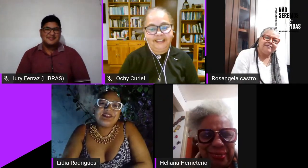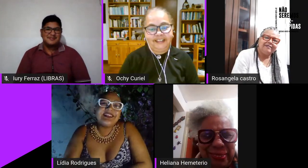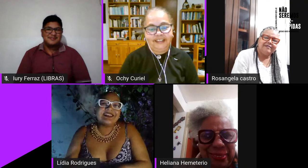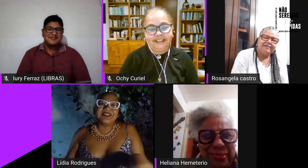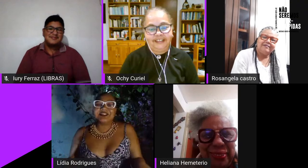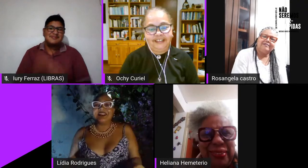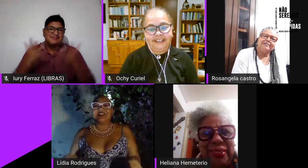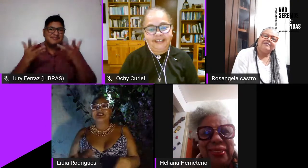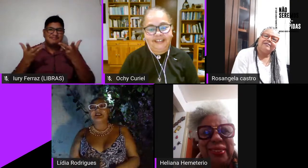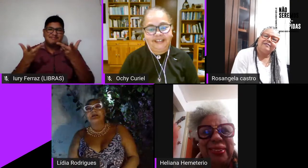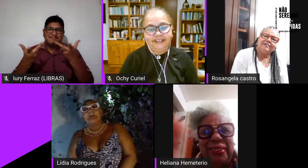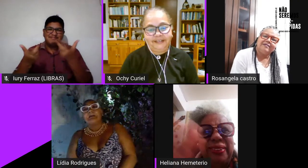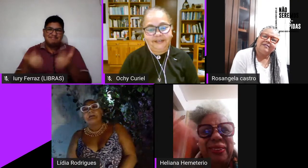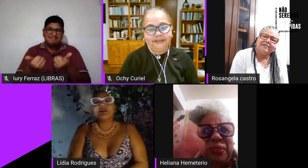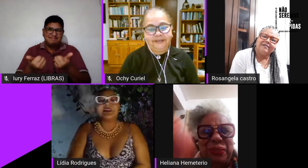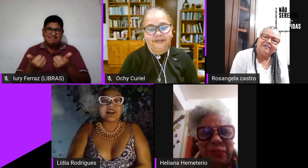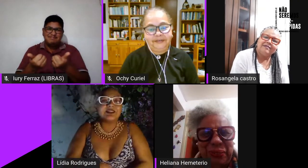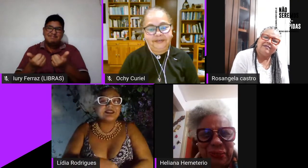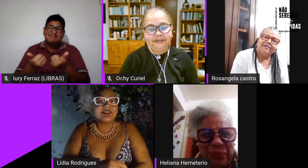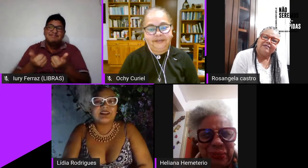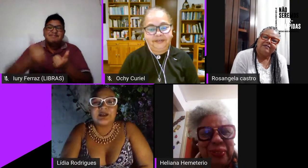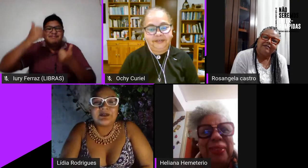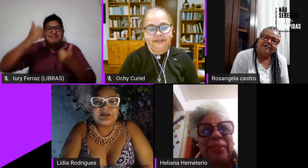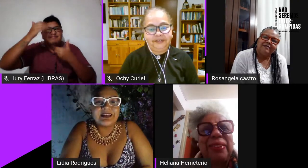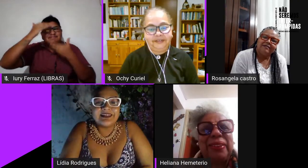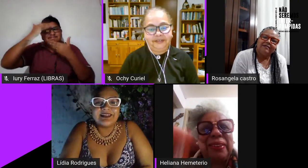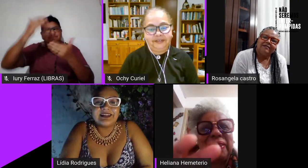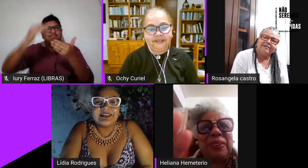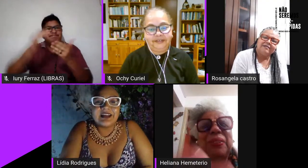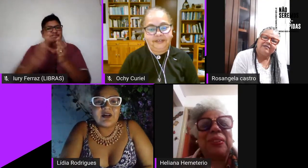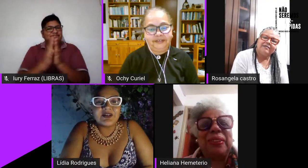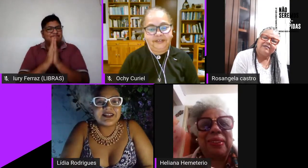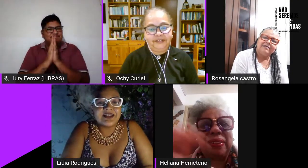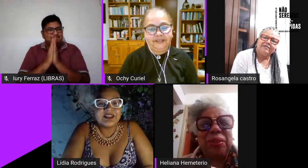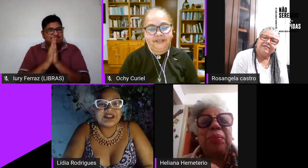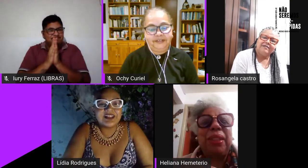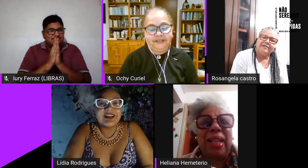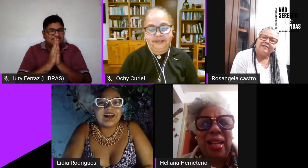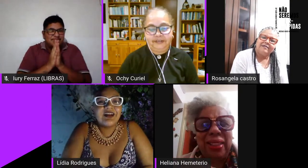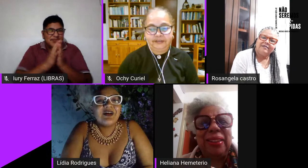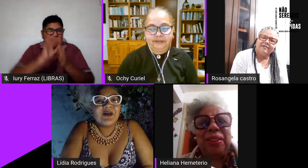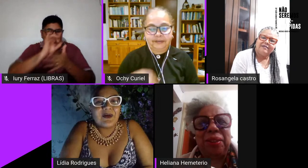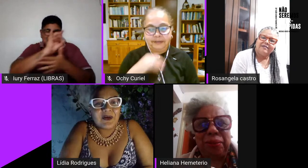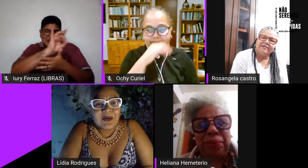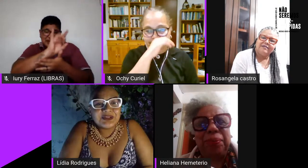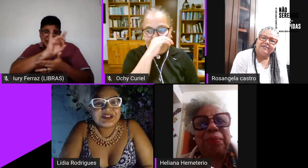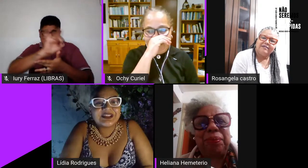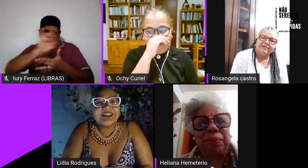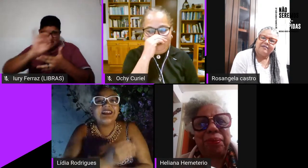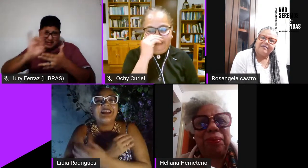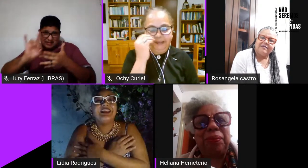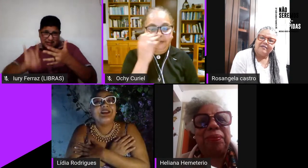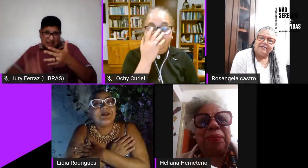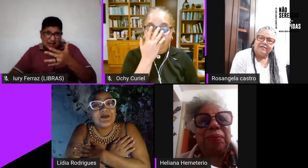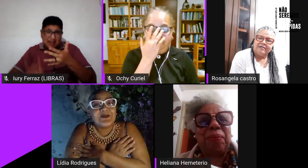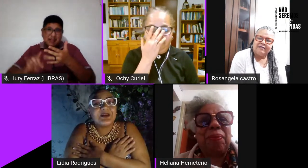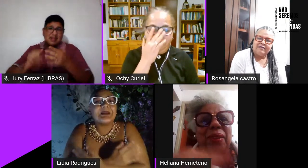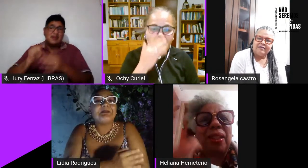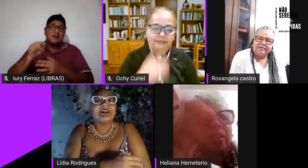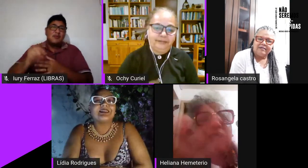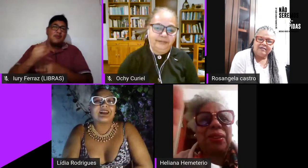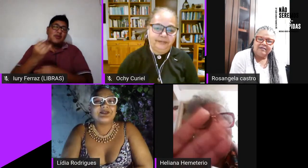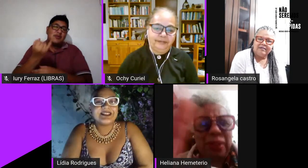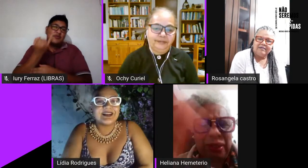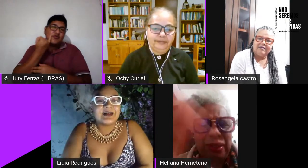maravilha gente muita gratidão Eliana Rosângela Otis e